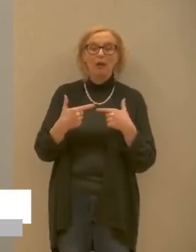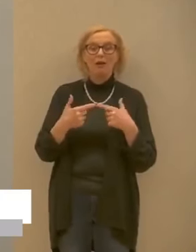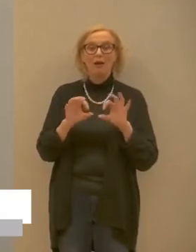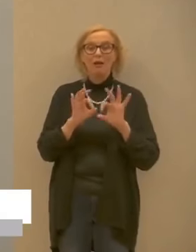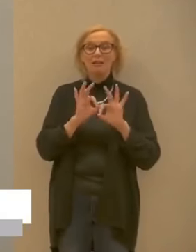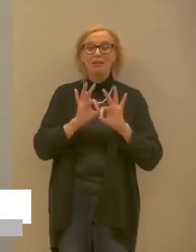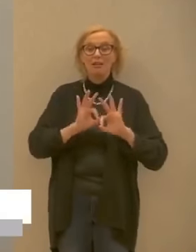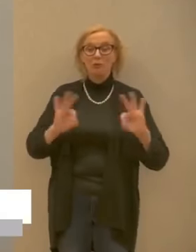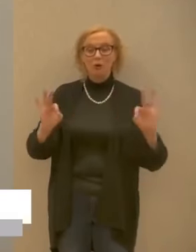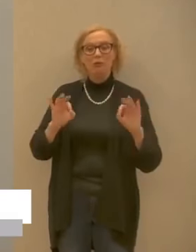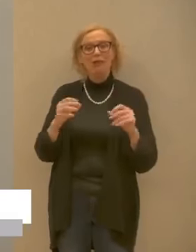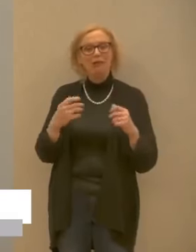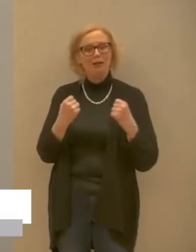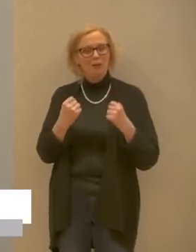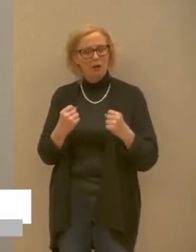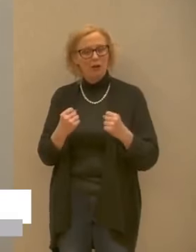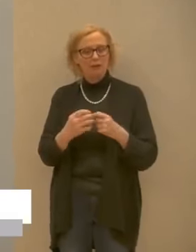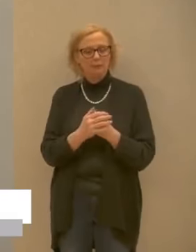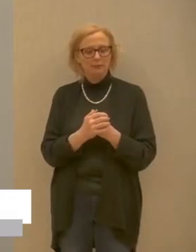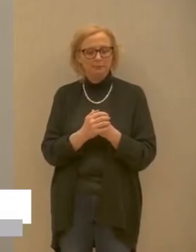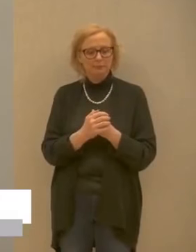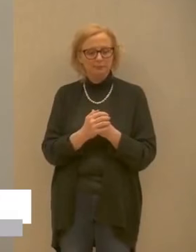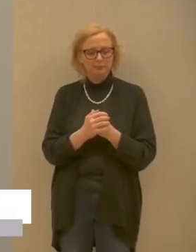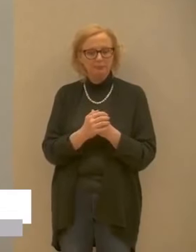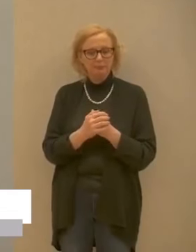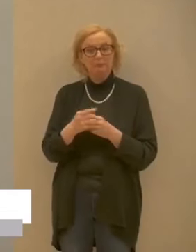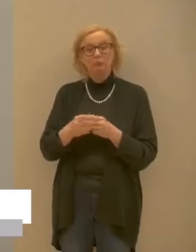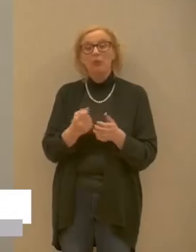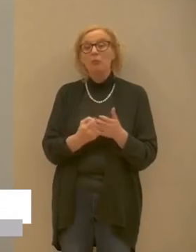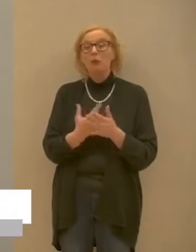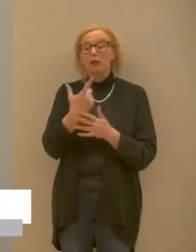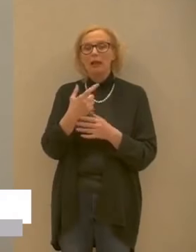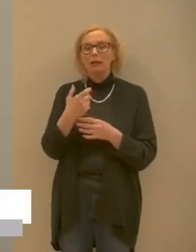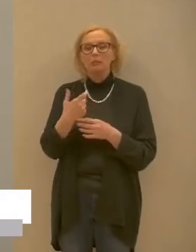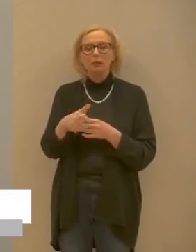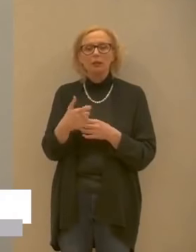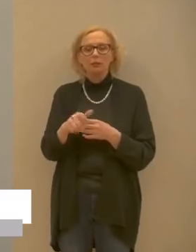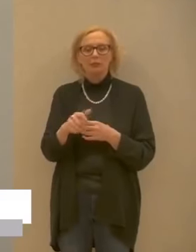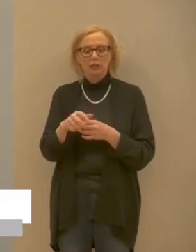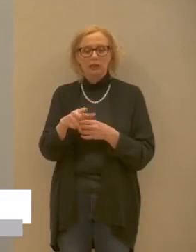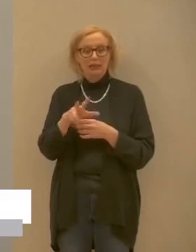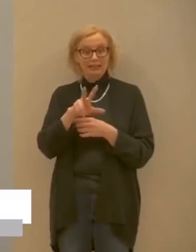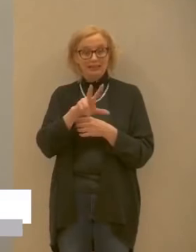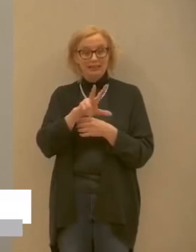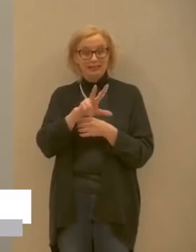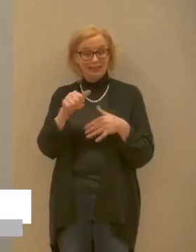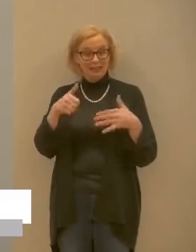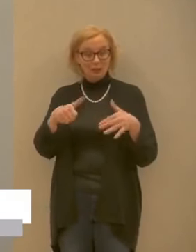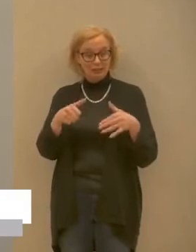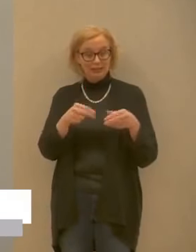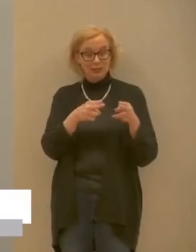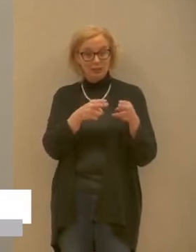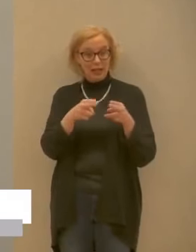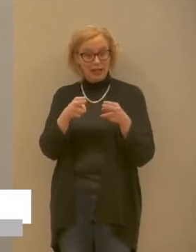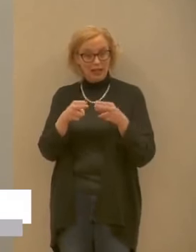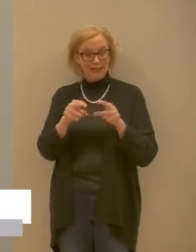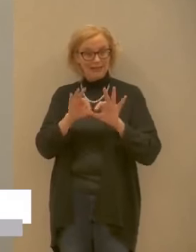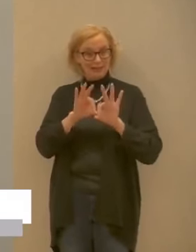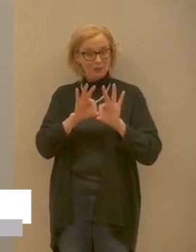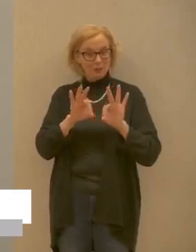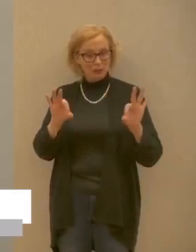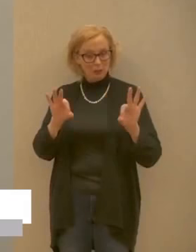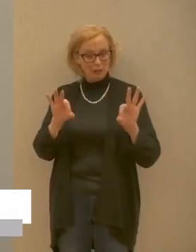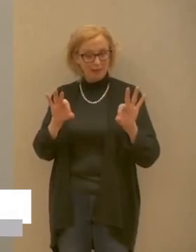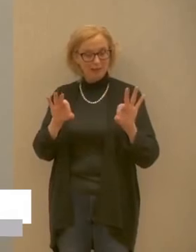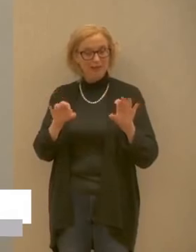importante nel momento in cui come abbiamo detto noi mettiamo a disposizione 316 letti di questi ieri